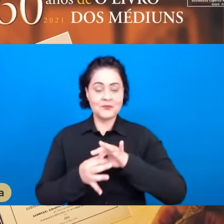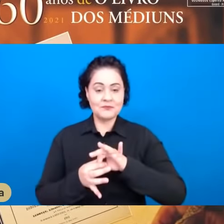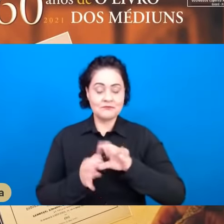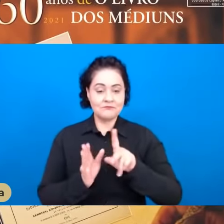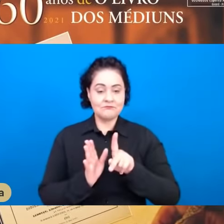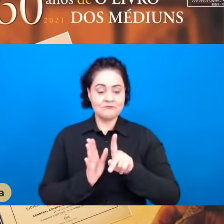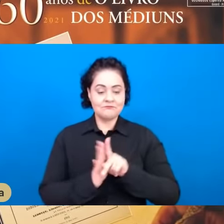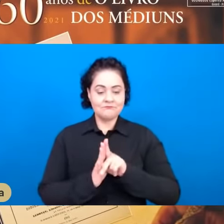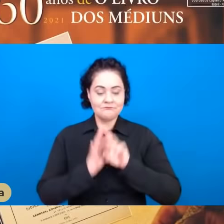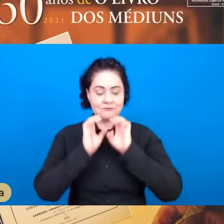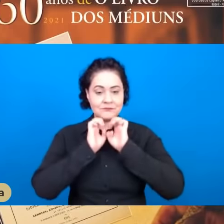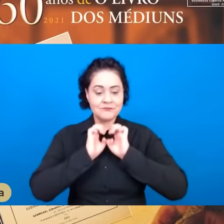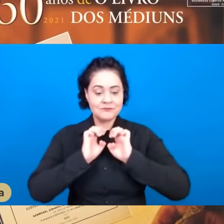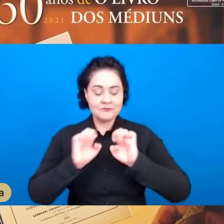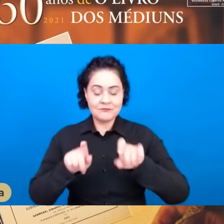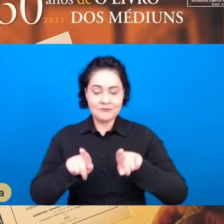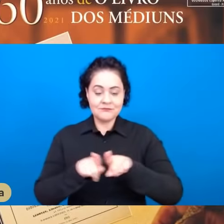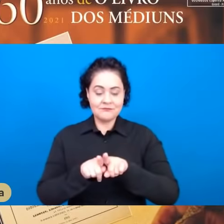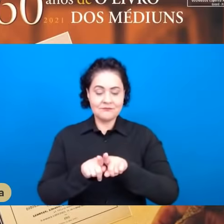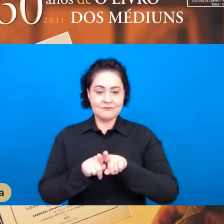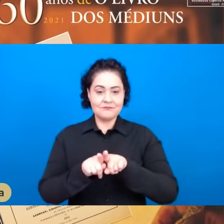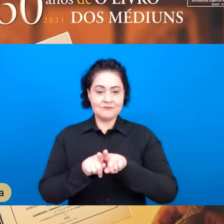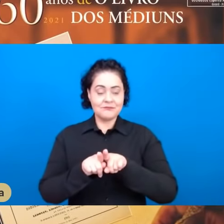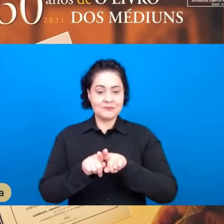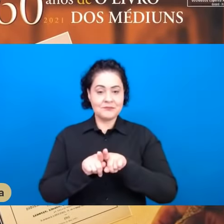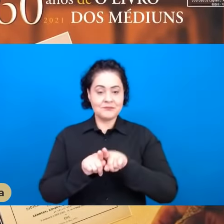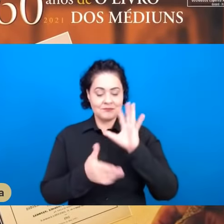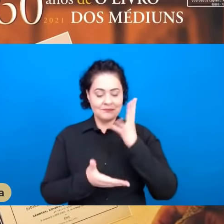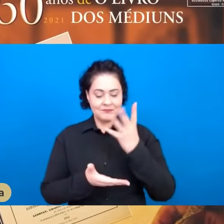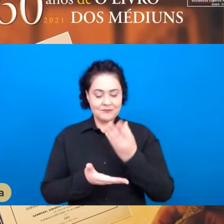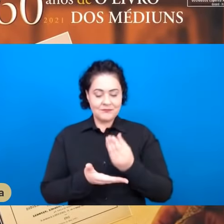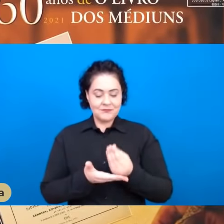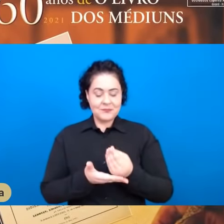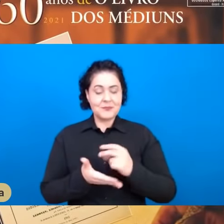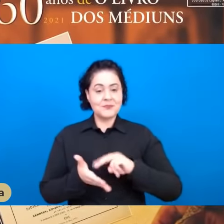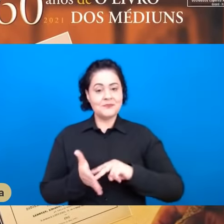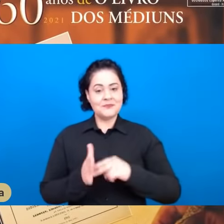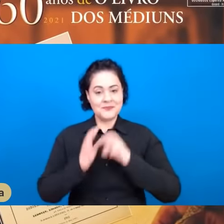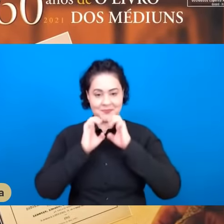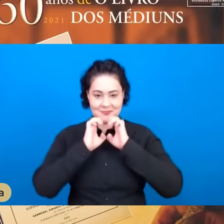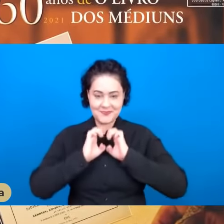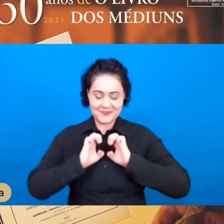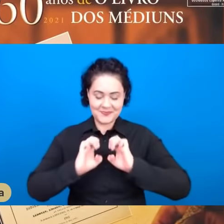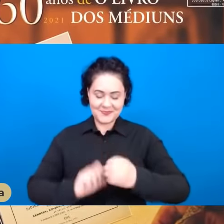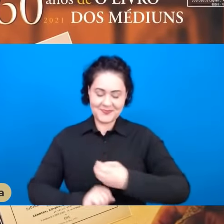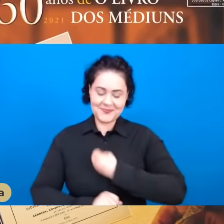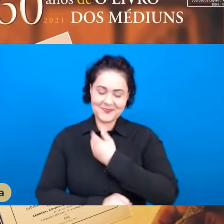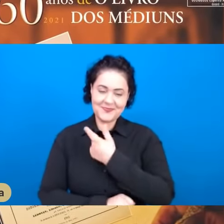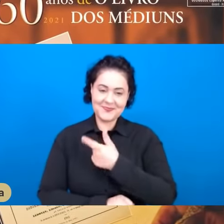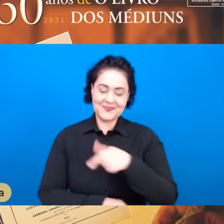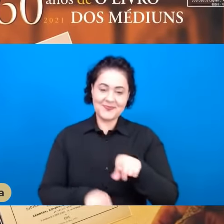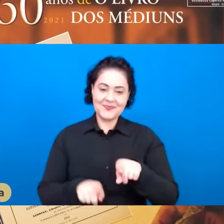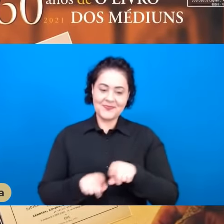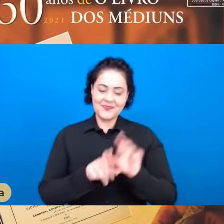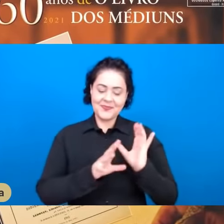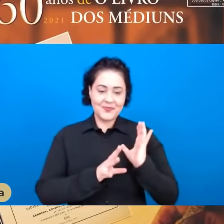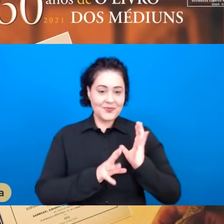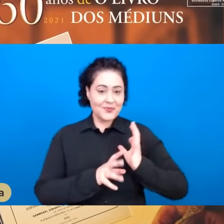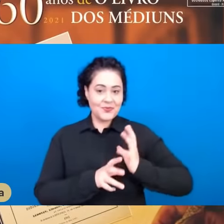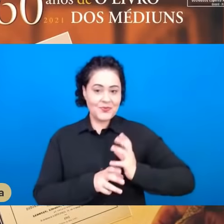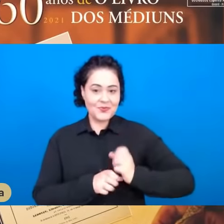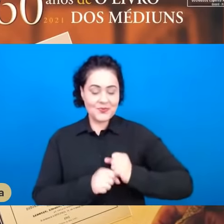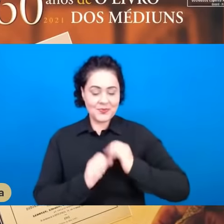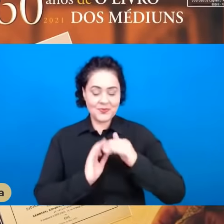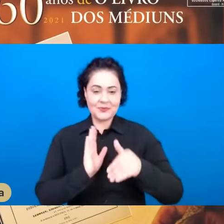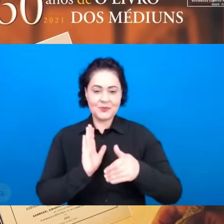à luz do espiritismo, que nada mais é do que o evangelho rede vivo, que resgata todo